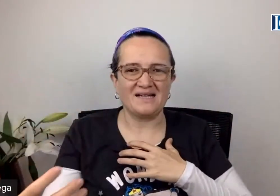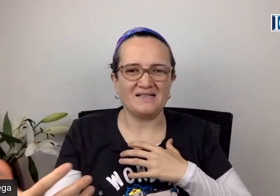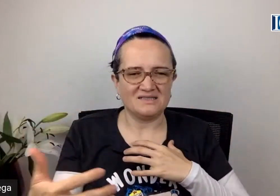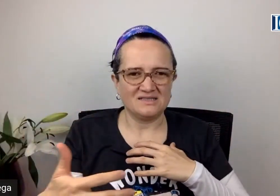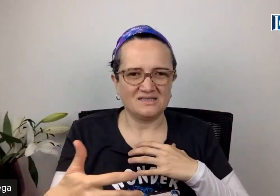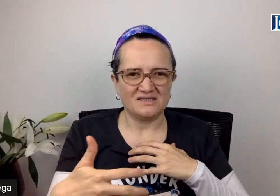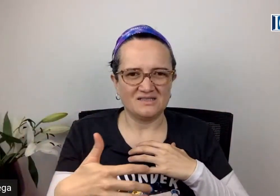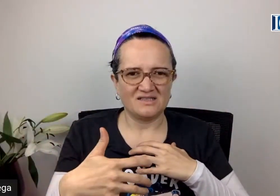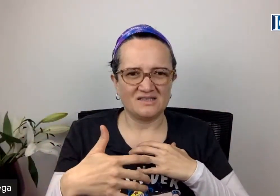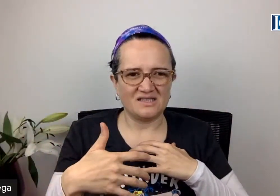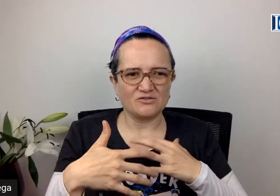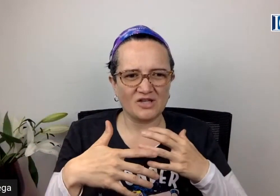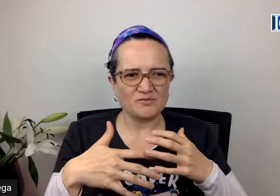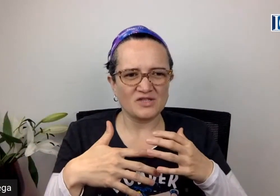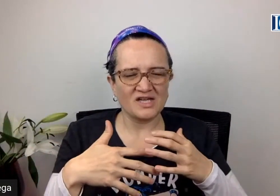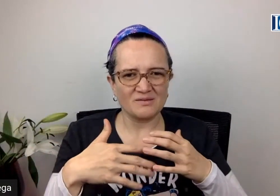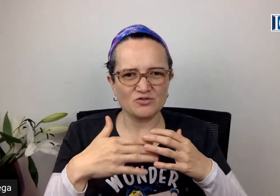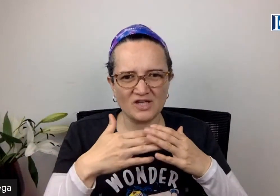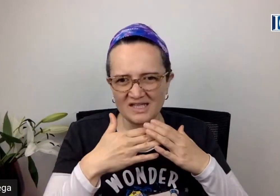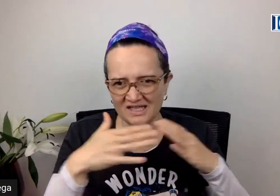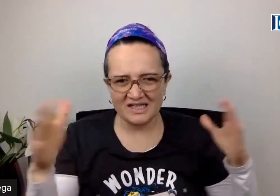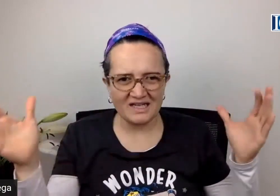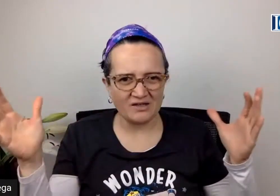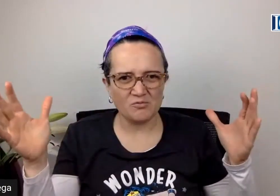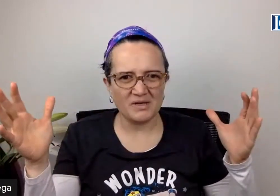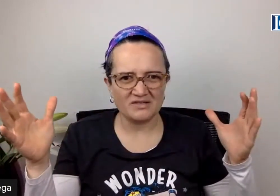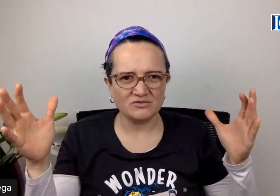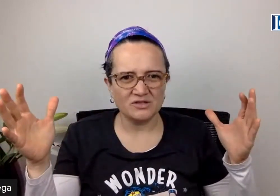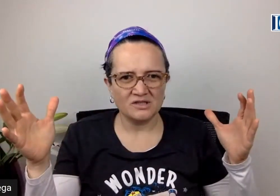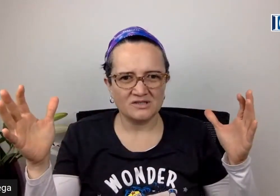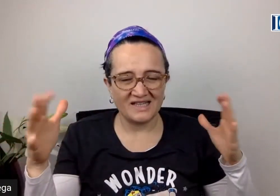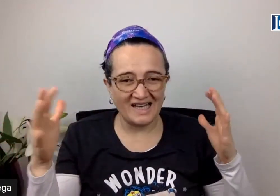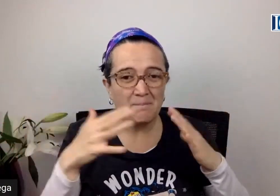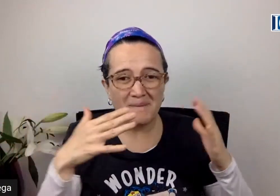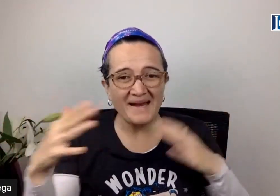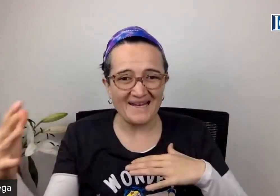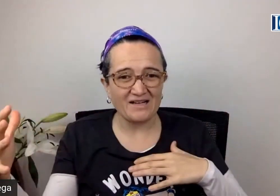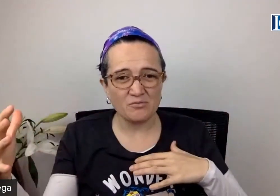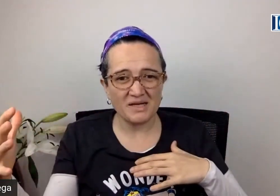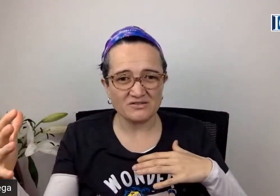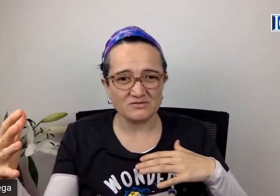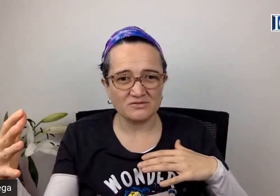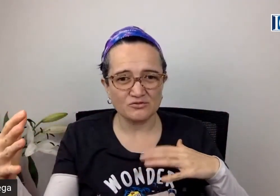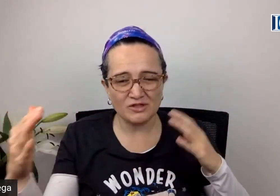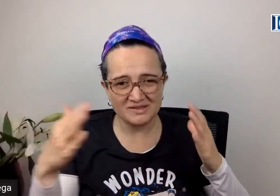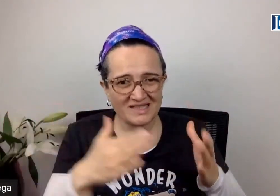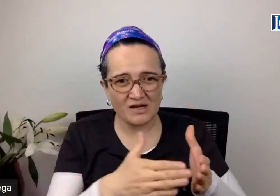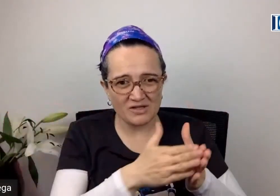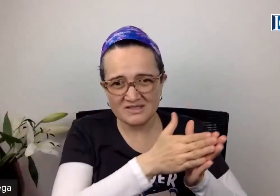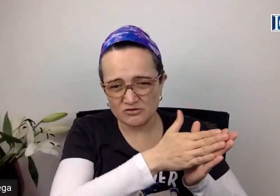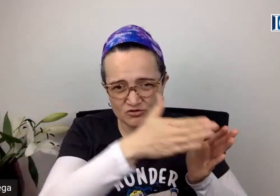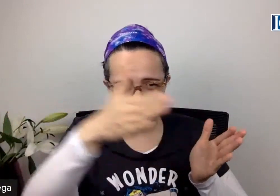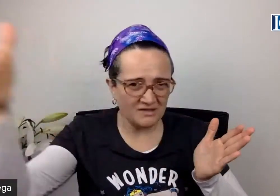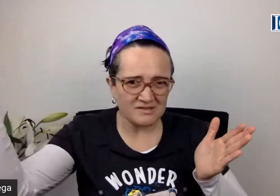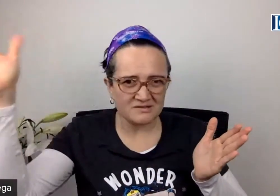que los cambios que queremos se generen a largo plazo, se generen para largo plazo, no solamente de ahora, sino sostenibles.